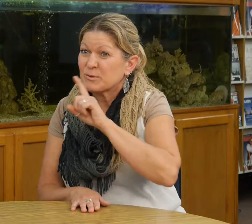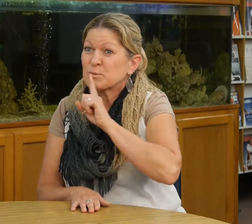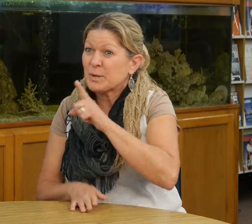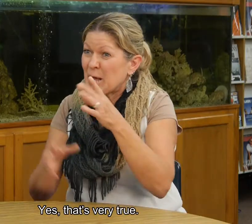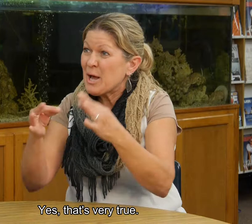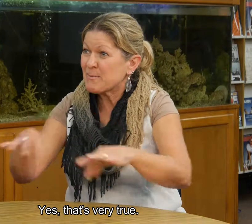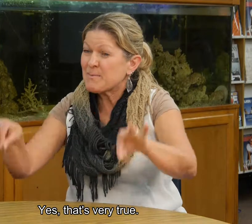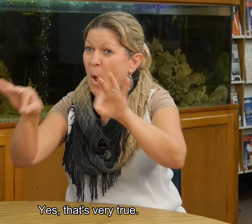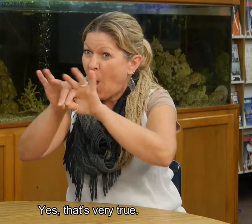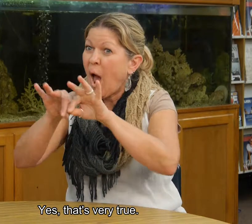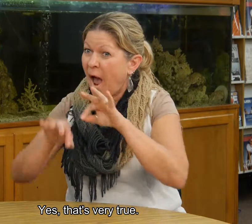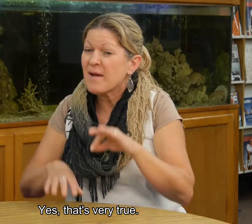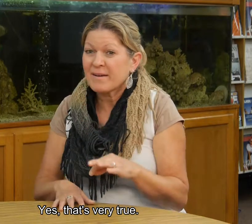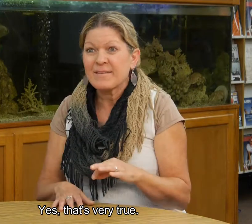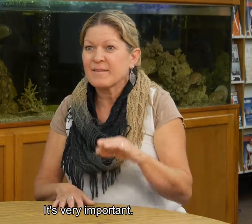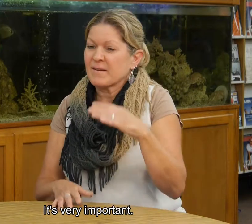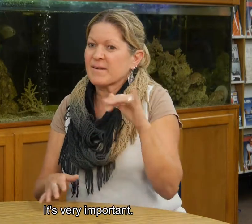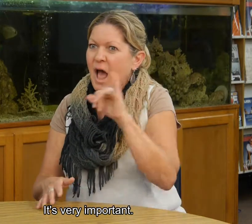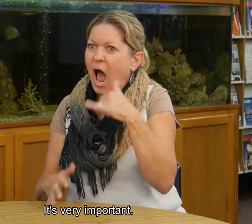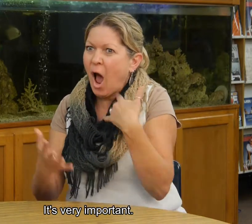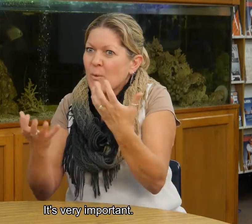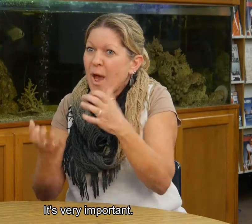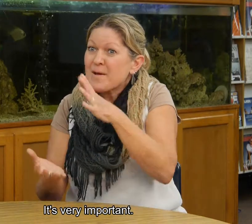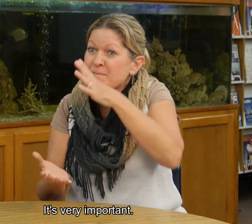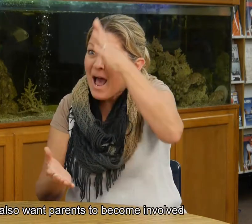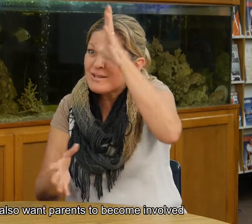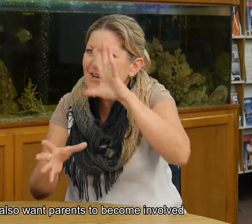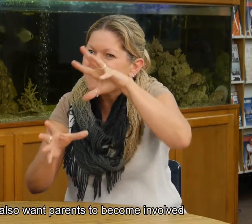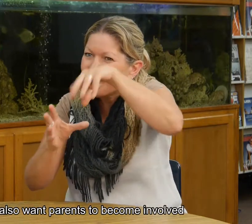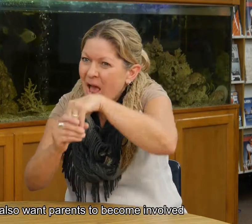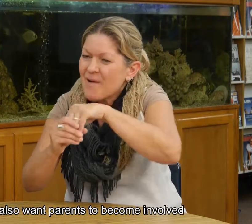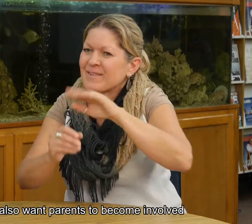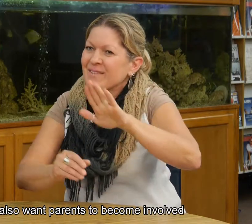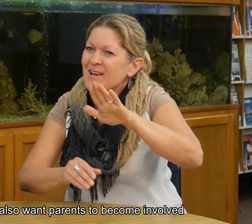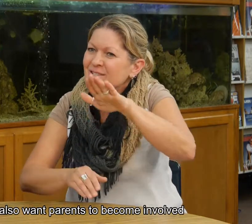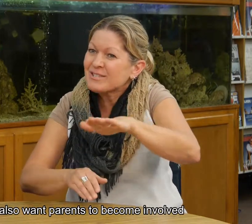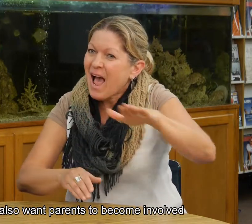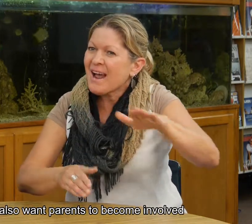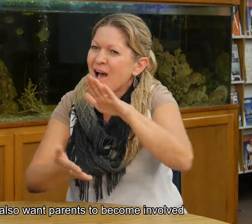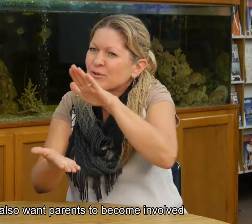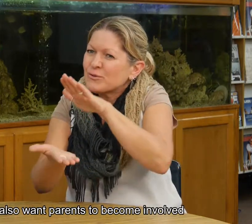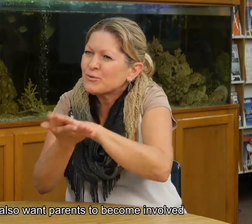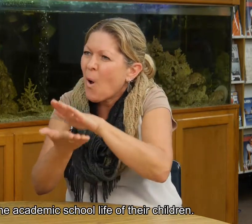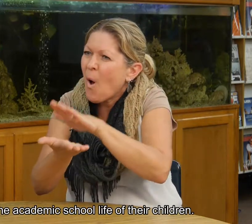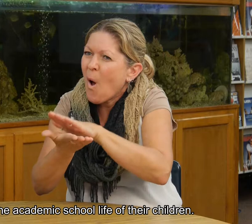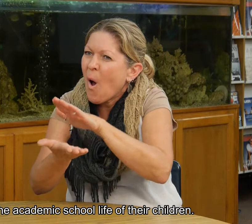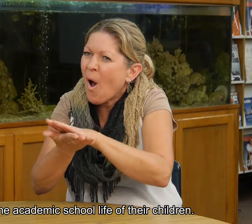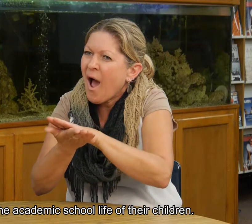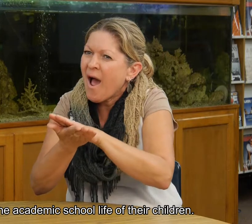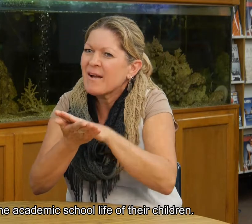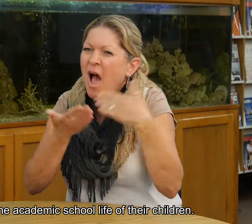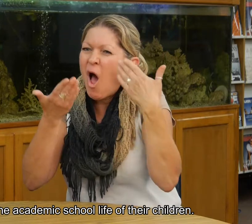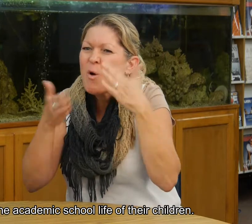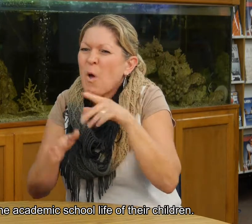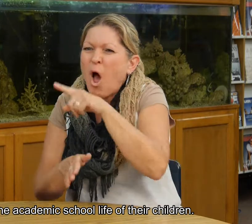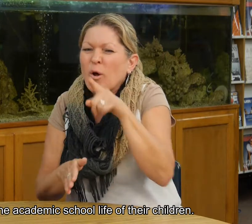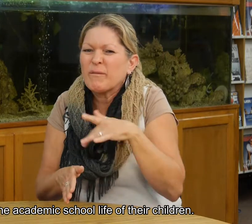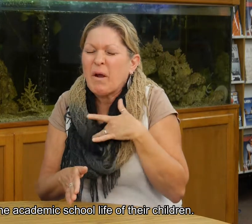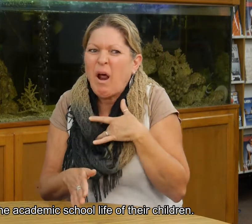Sí, es muy cierto. Es bien importante. También, yo quiero que los padres se envuelvan en la vida escolar académica de sus niños.